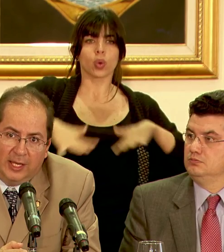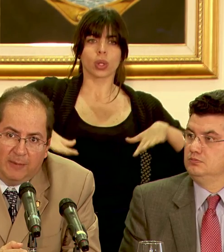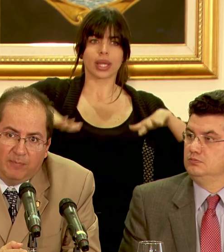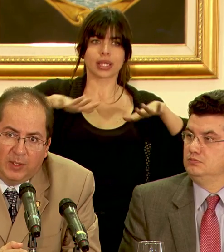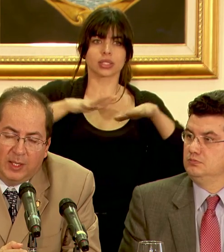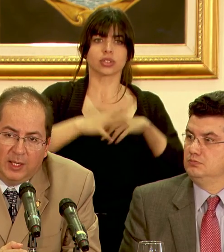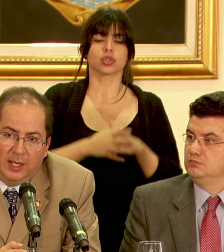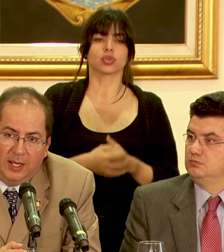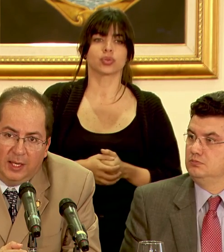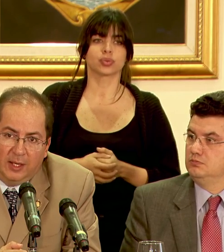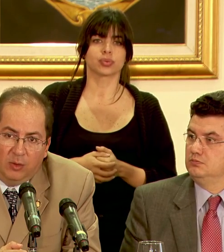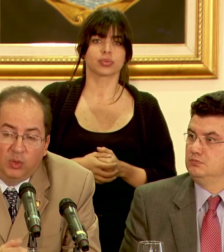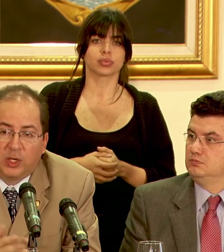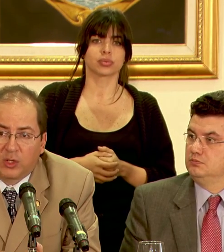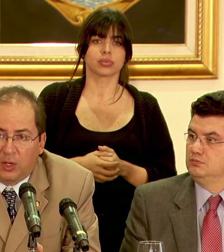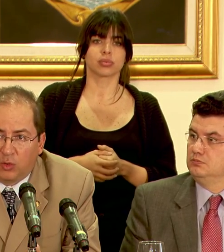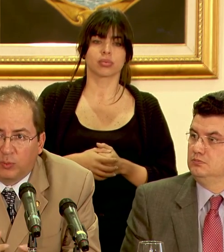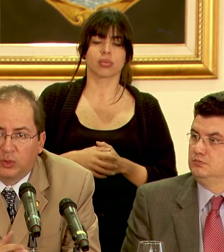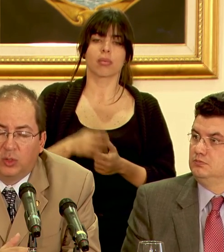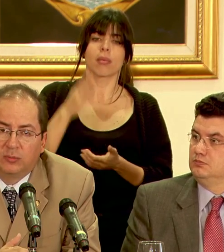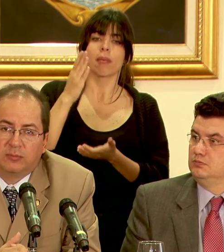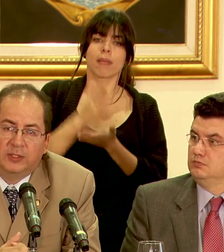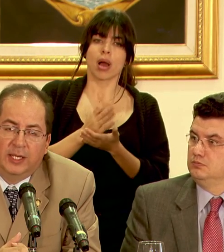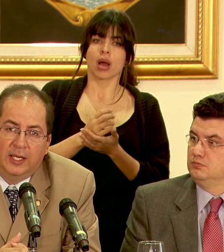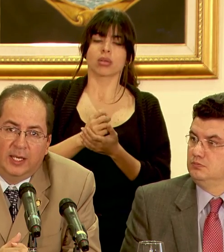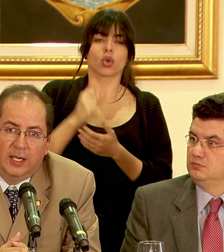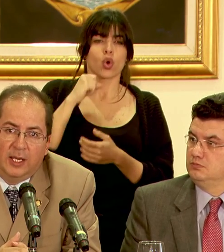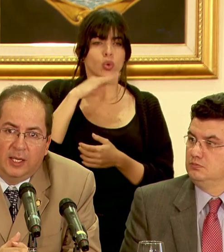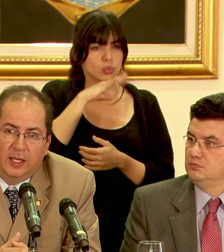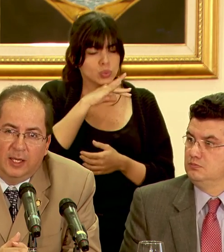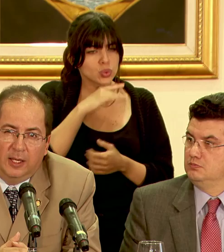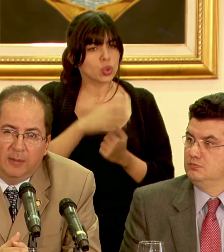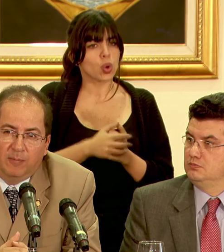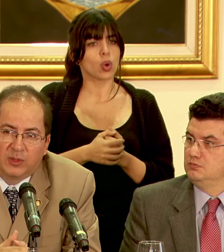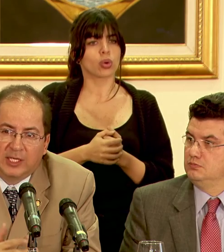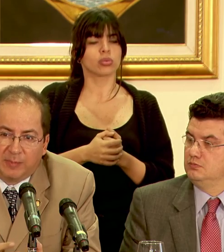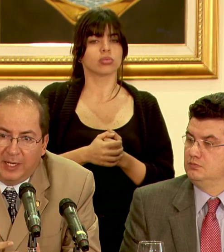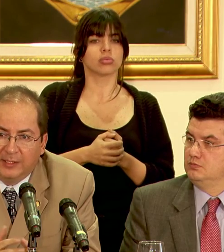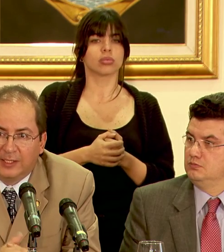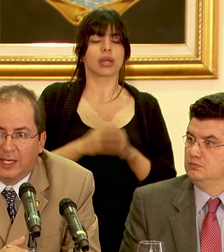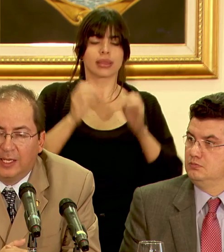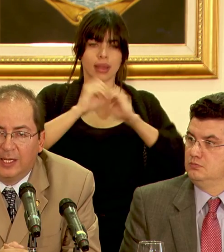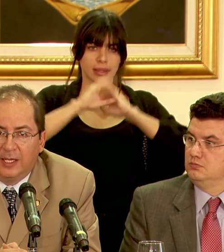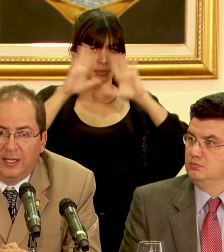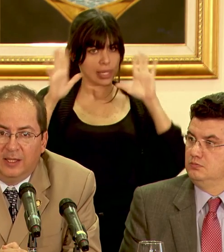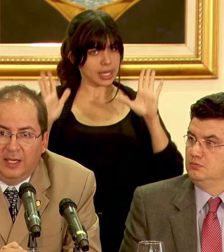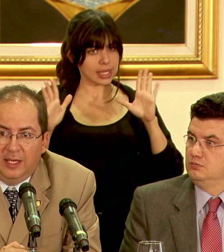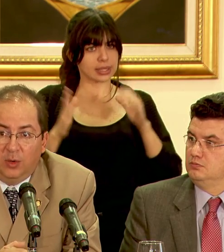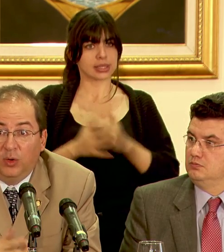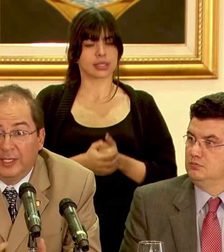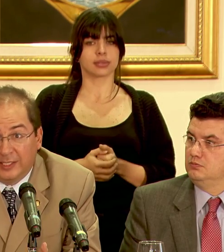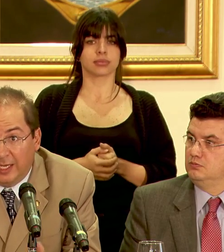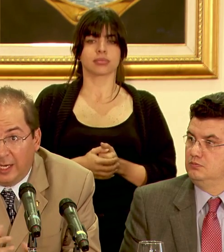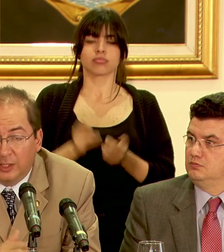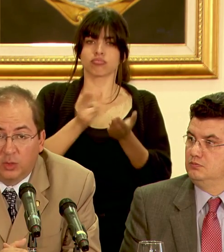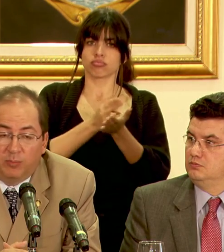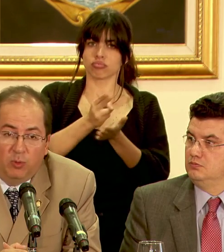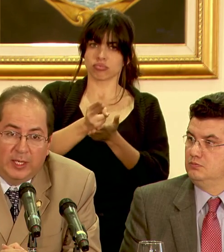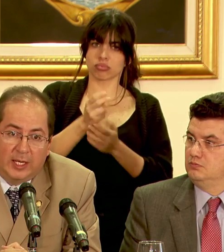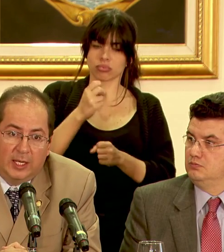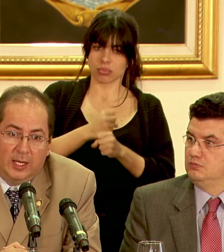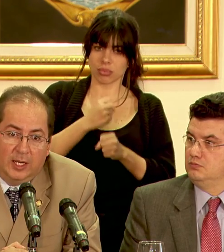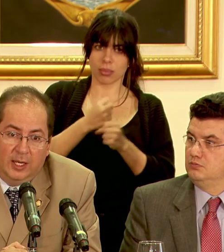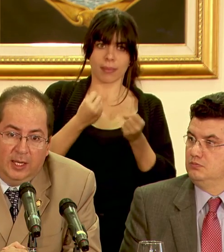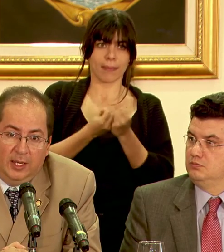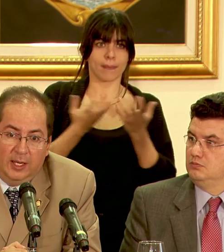de lucha contra la corrupción de transparencia de honestidad en la gestión